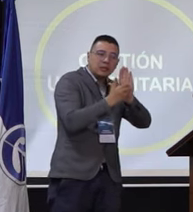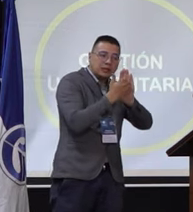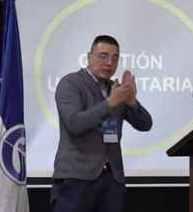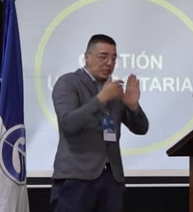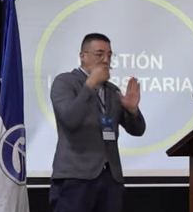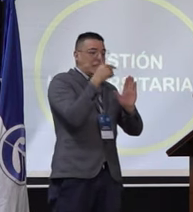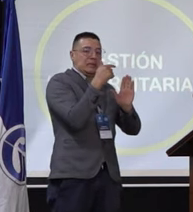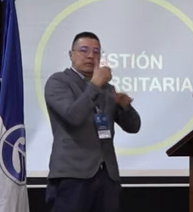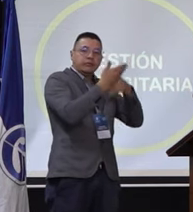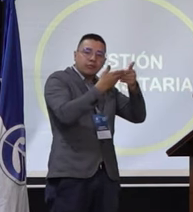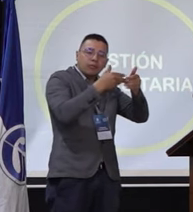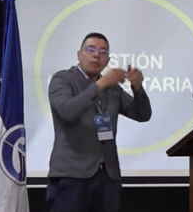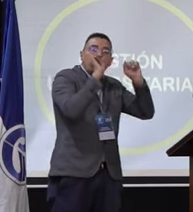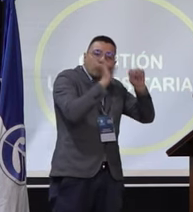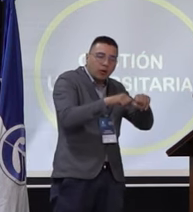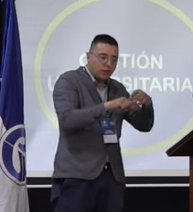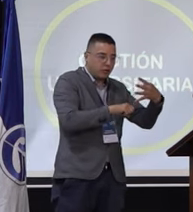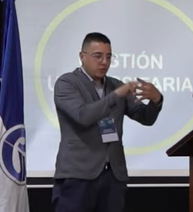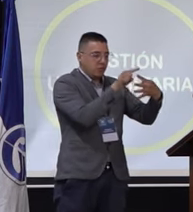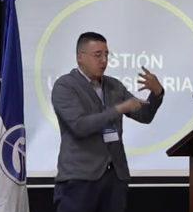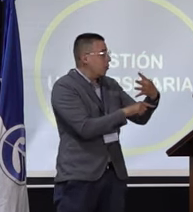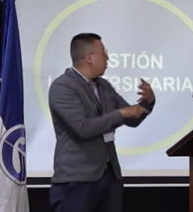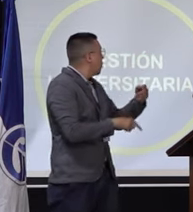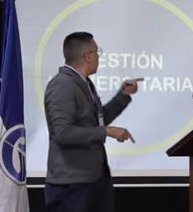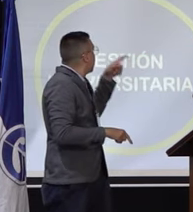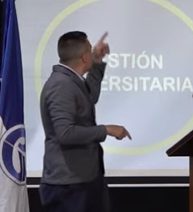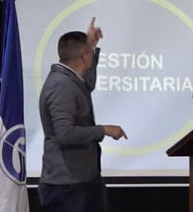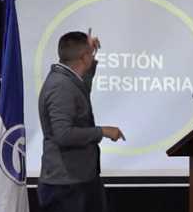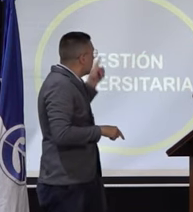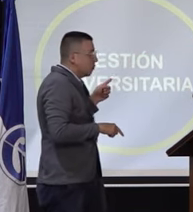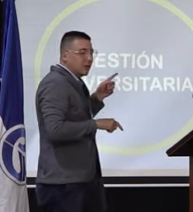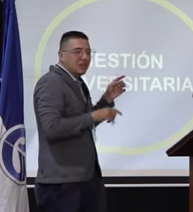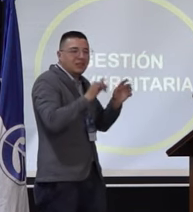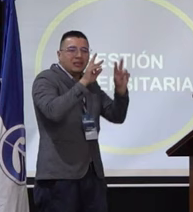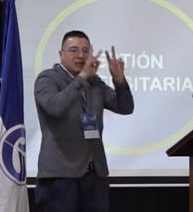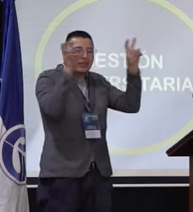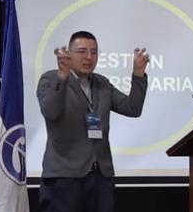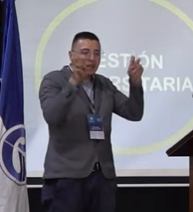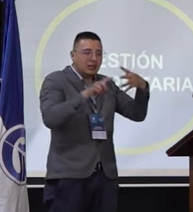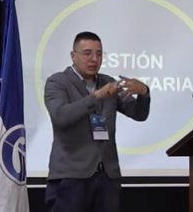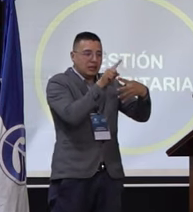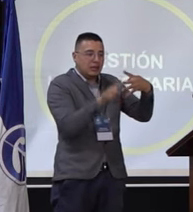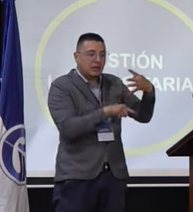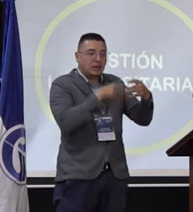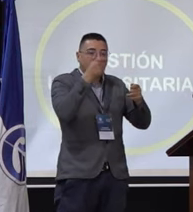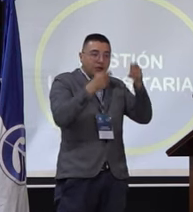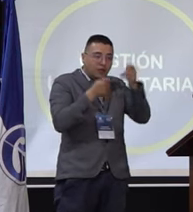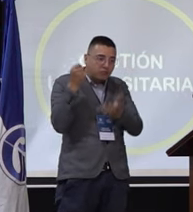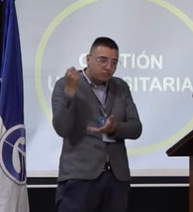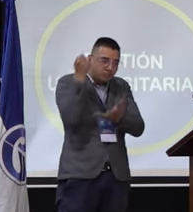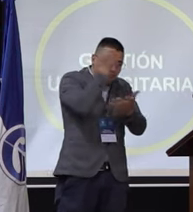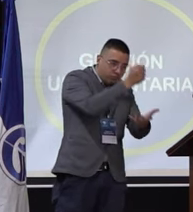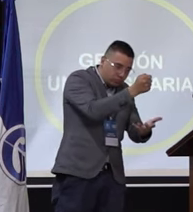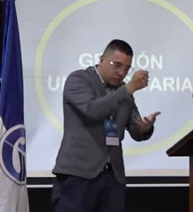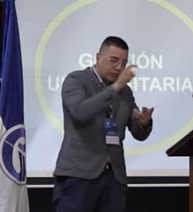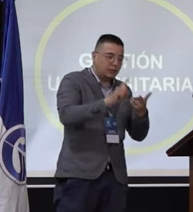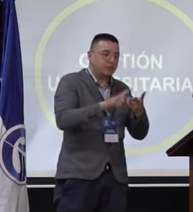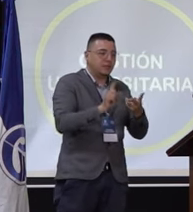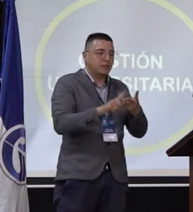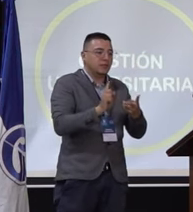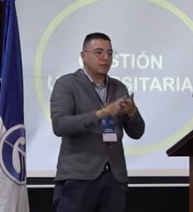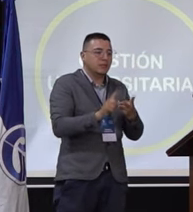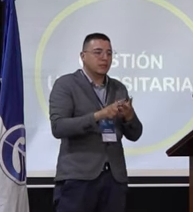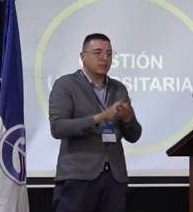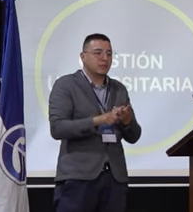podemos un poco representar en estos cuatro puntos. Financiación, que es un elemento crucial y que es un asunto histórico de